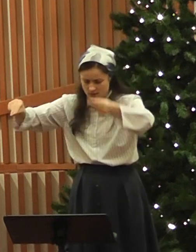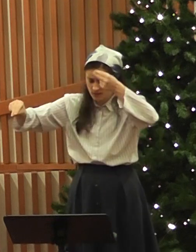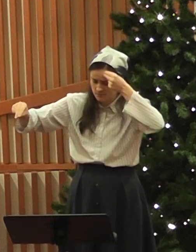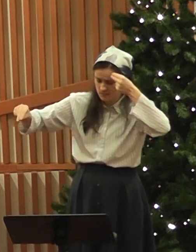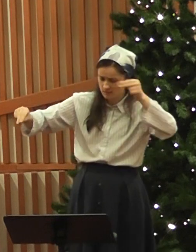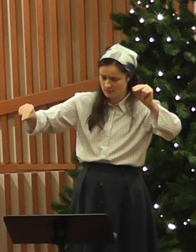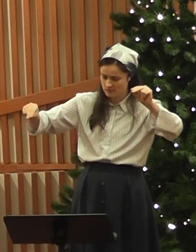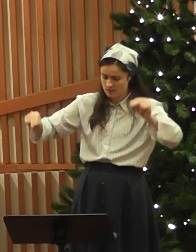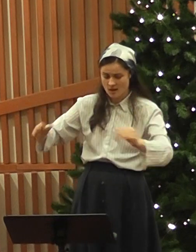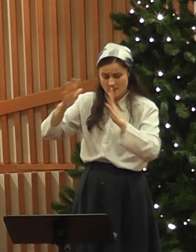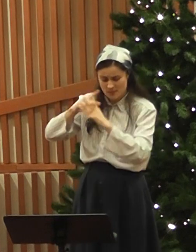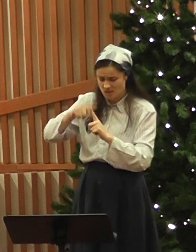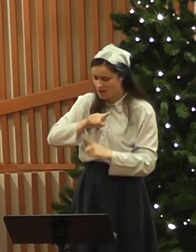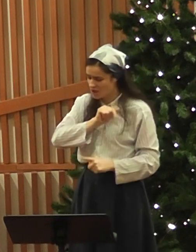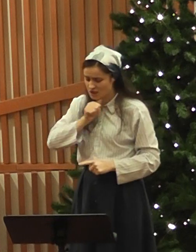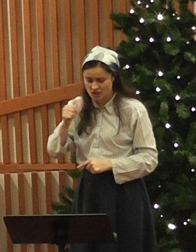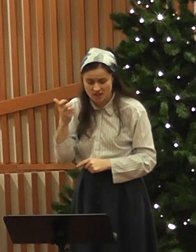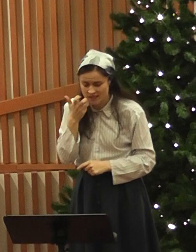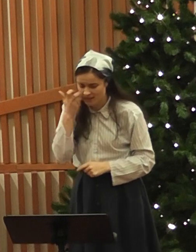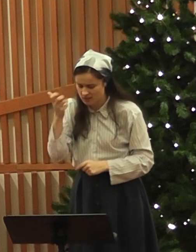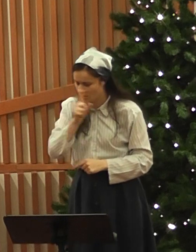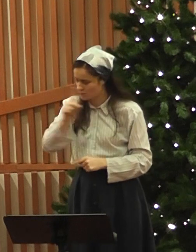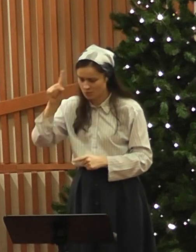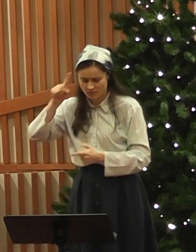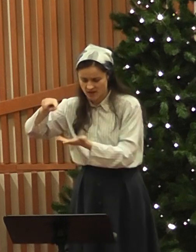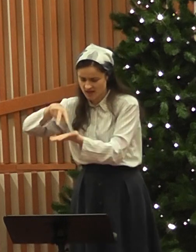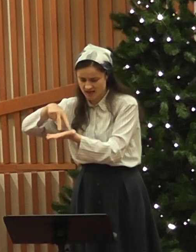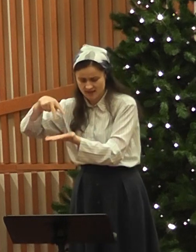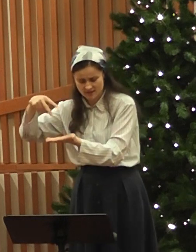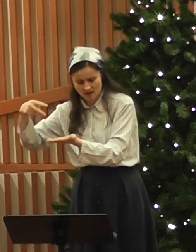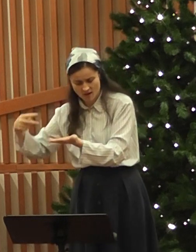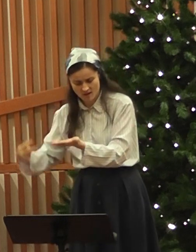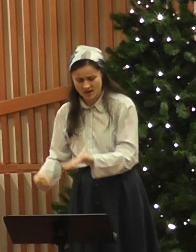îl slăvesc și lăudă, plauze pe Iisus alături de biserica.